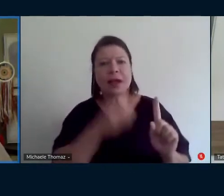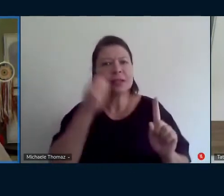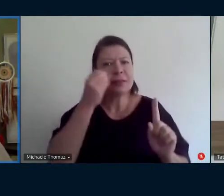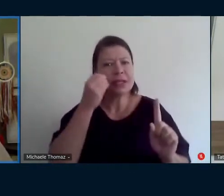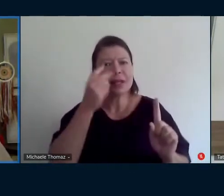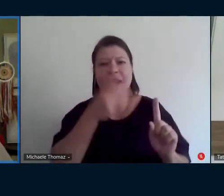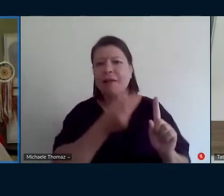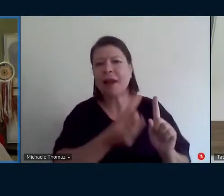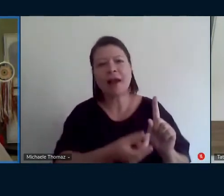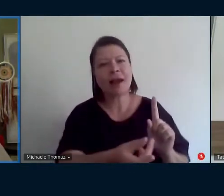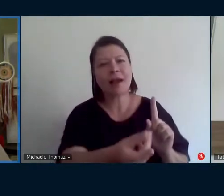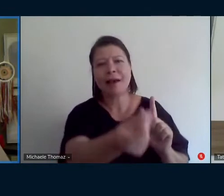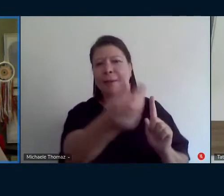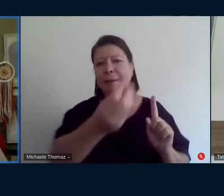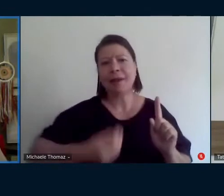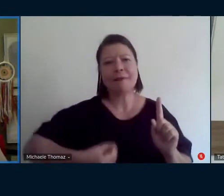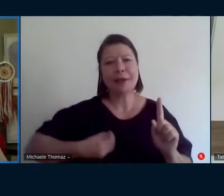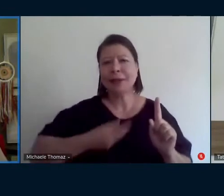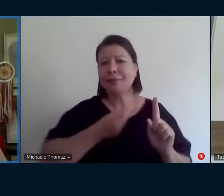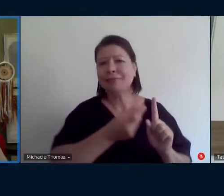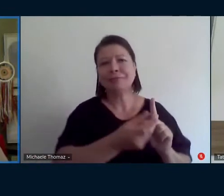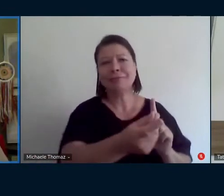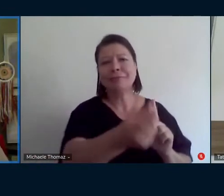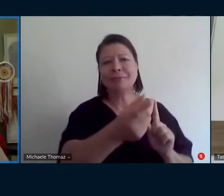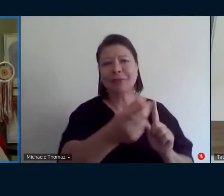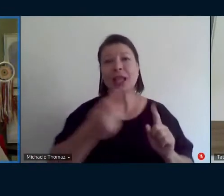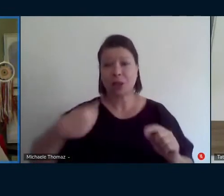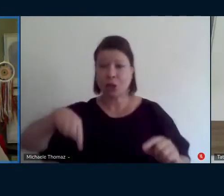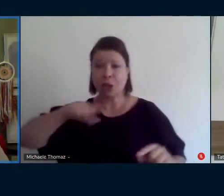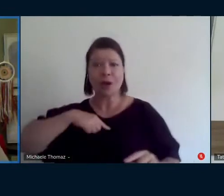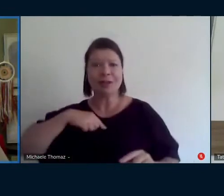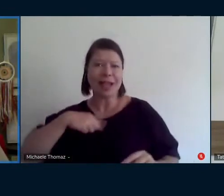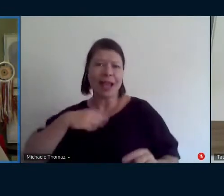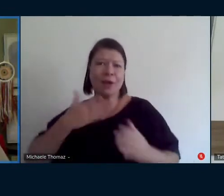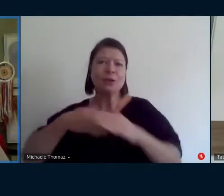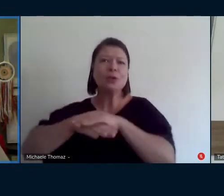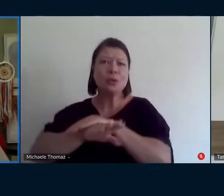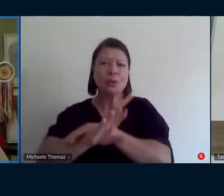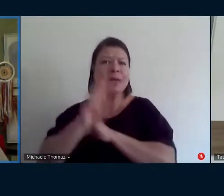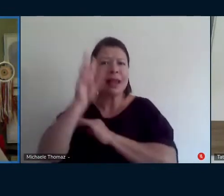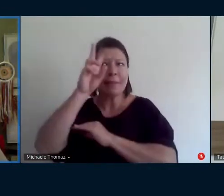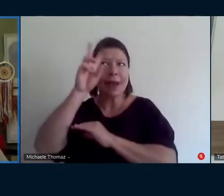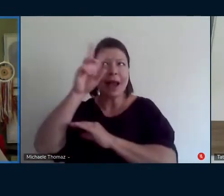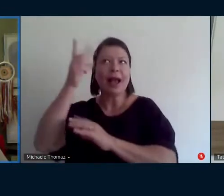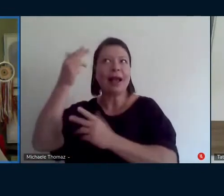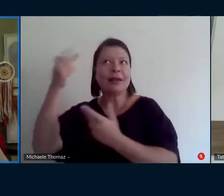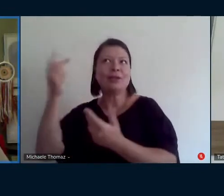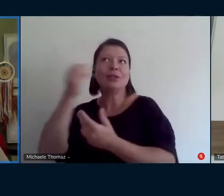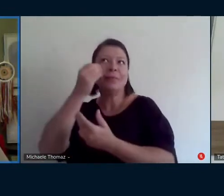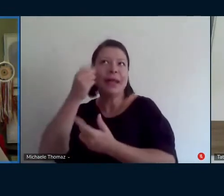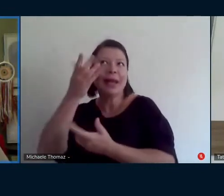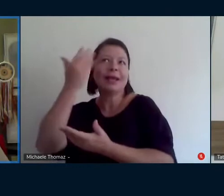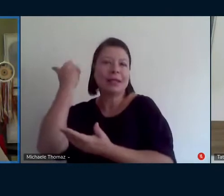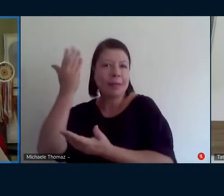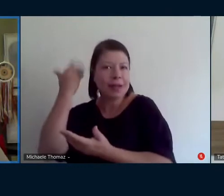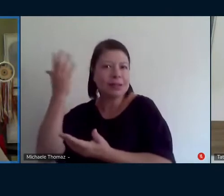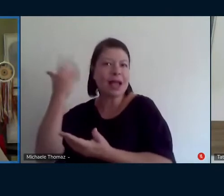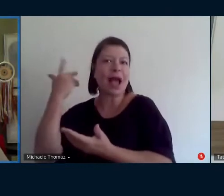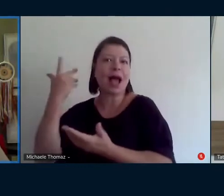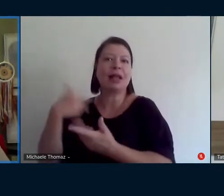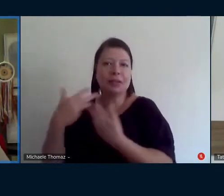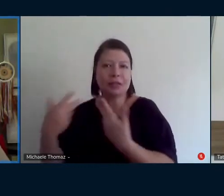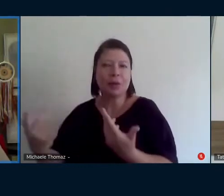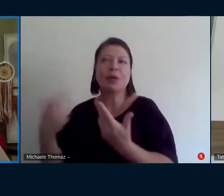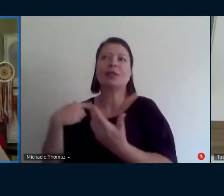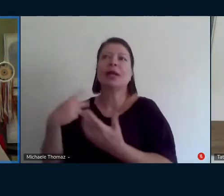lembrar a gente lembra das nossas experiências eu tenho uma disciplina que chama educação inclusiva na graduação em pedagogia e eu